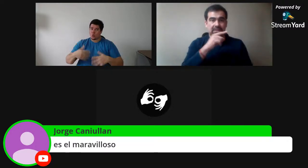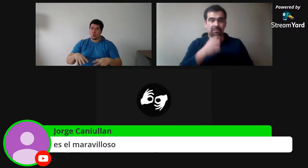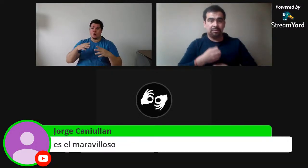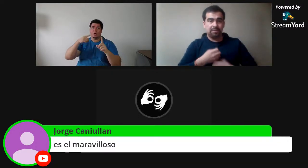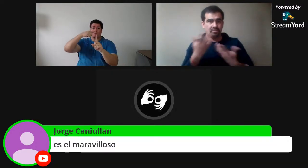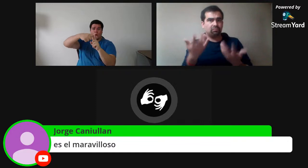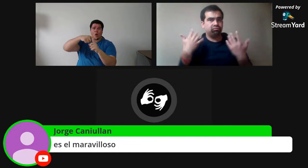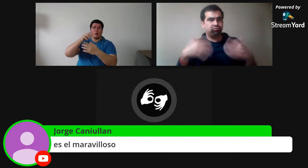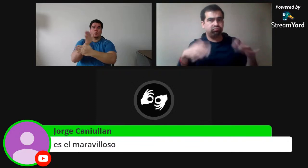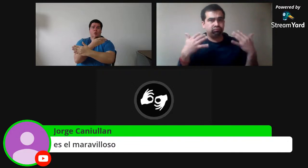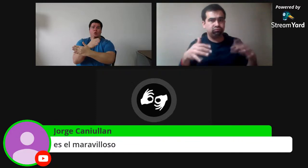Bueno, él, uy.